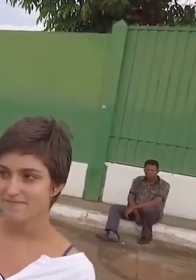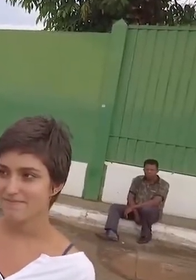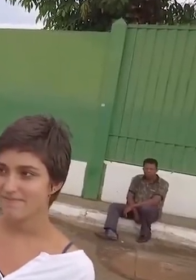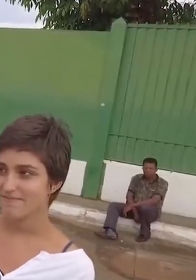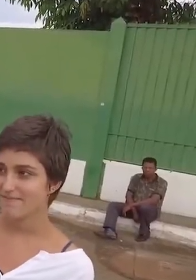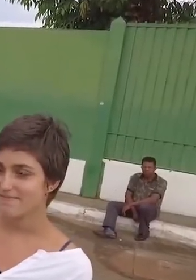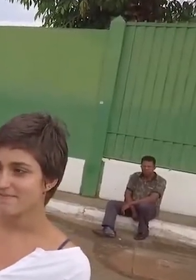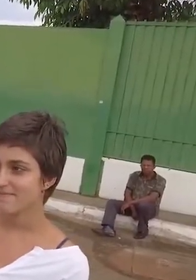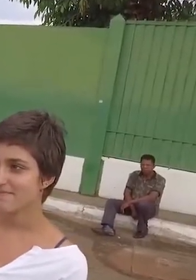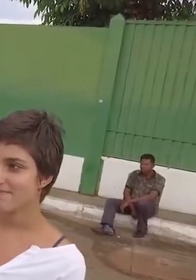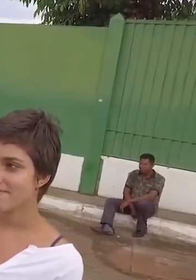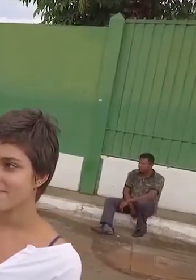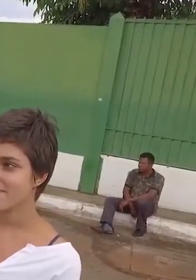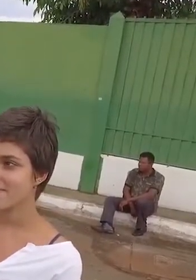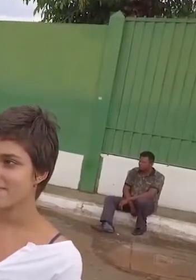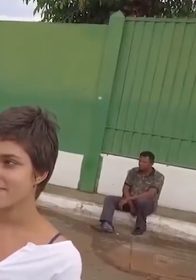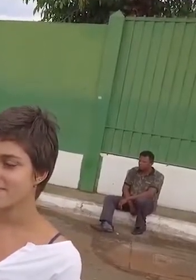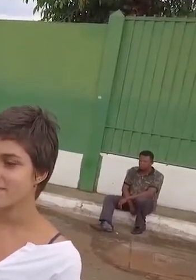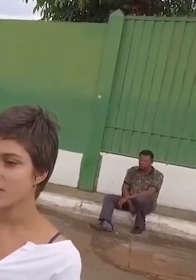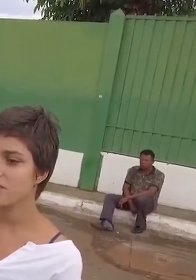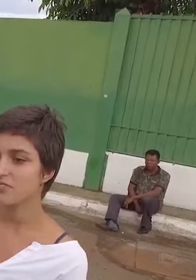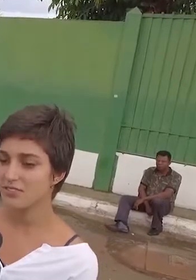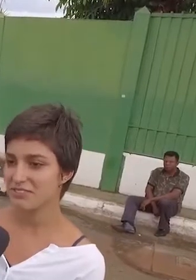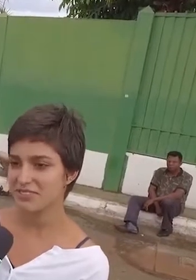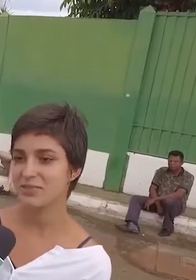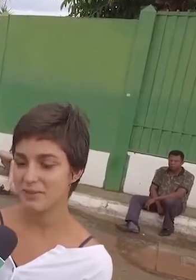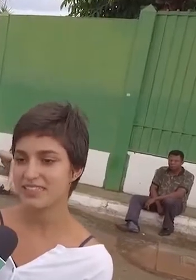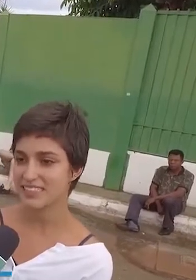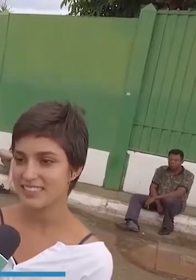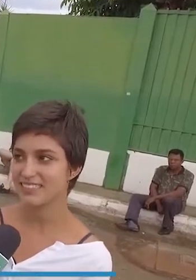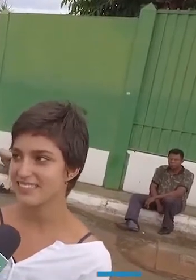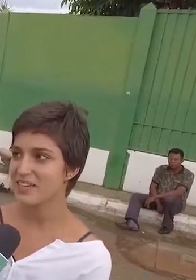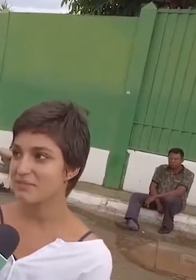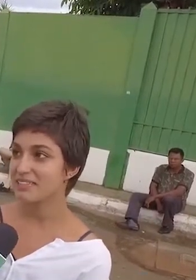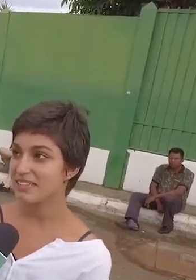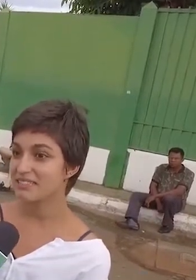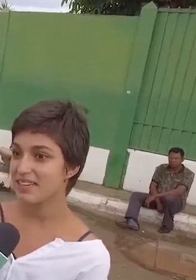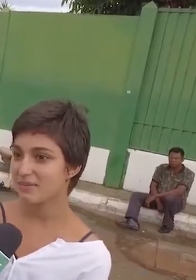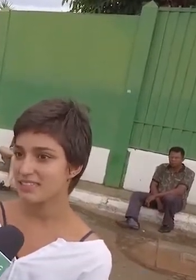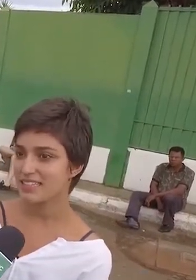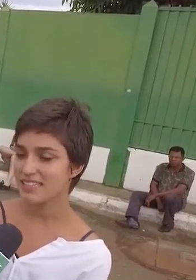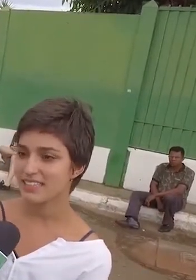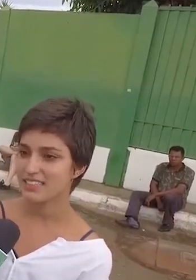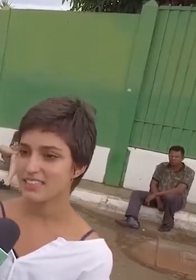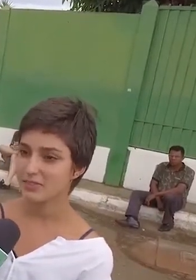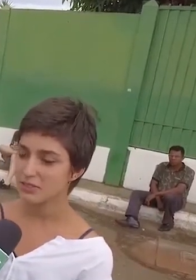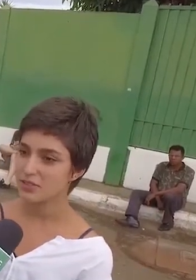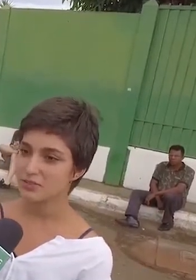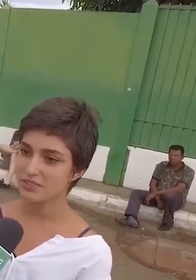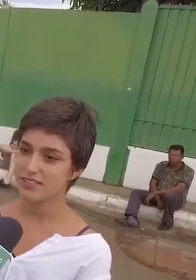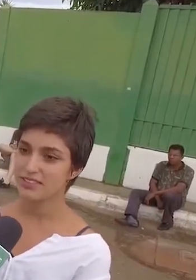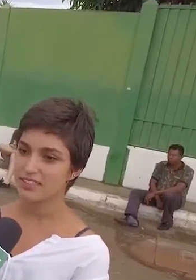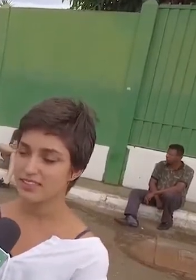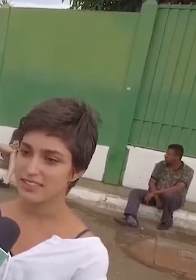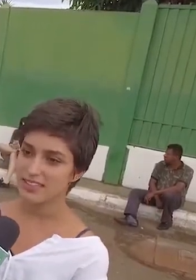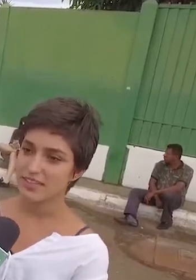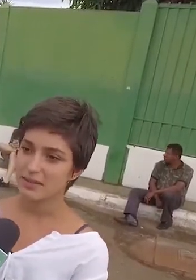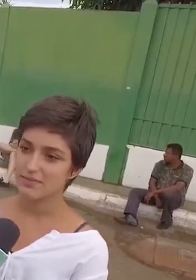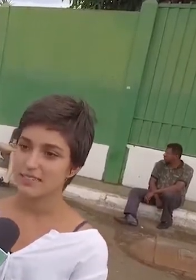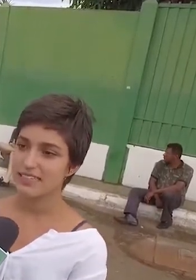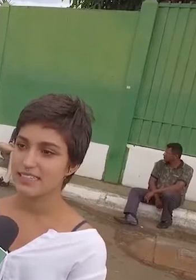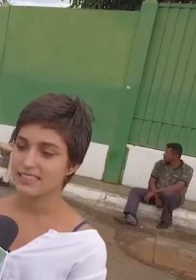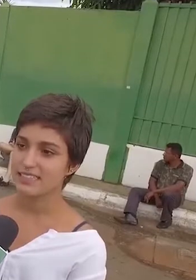achou desse tema Sofia você foi surpreendida? fui surpreendida ora não porque é um tema que a gente não discute muito né